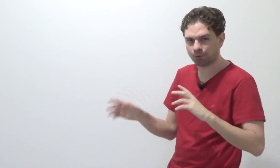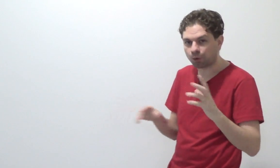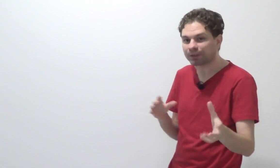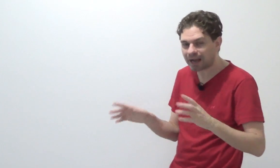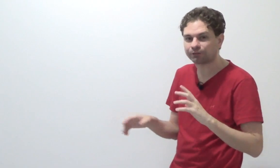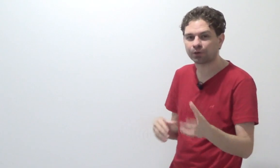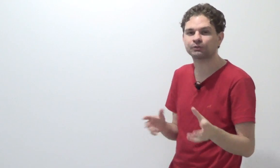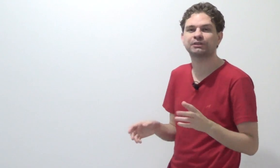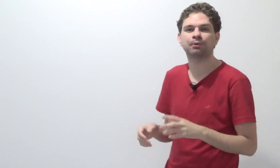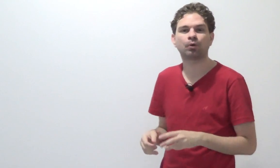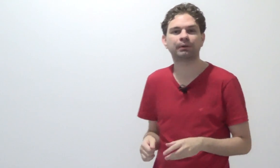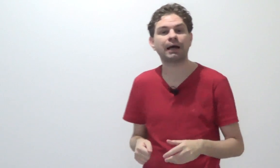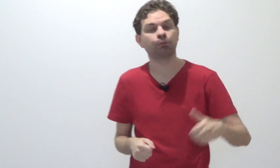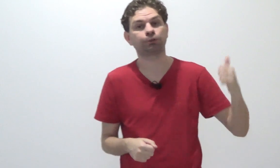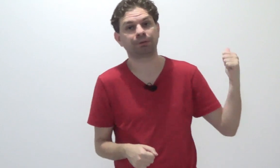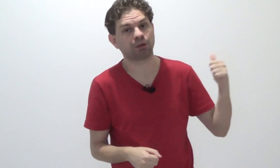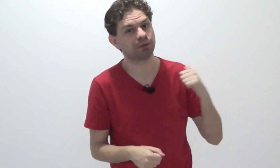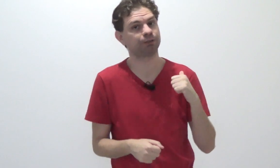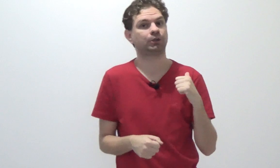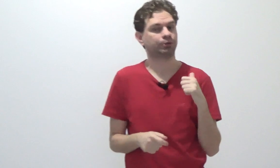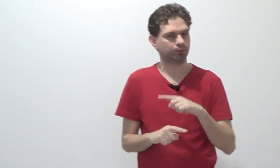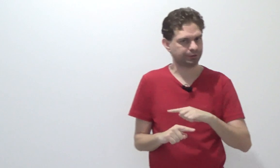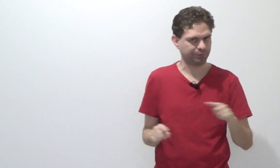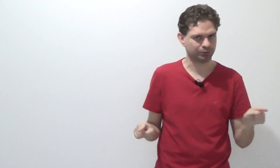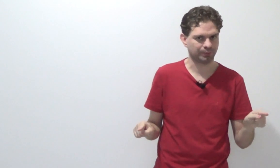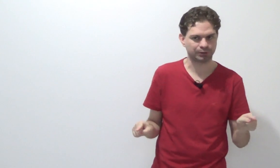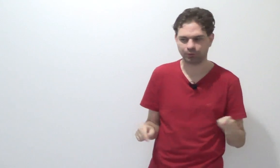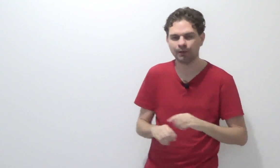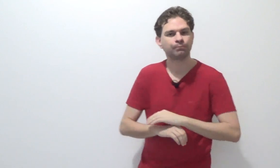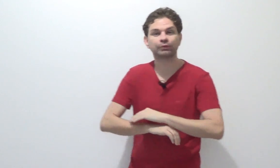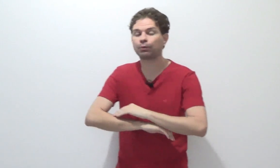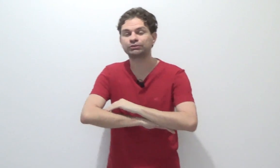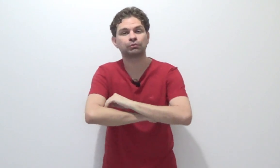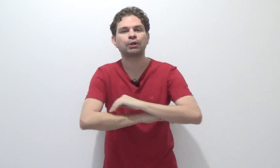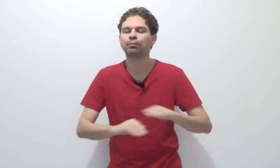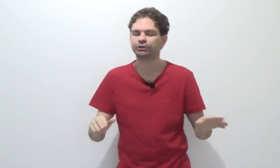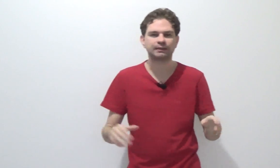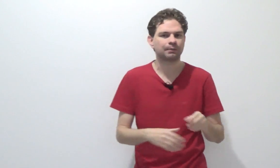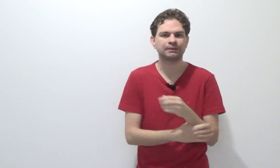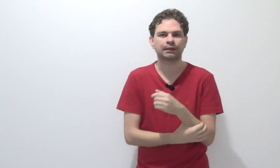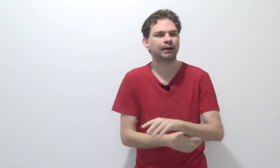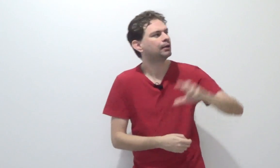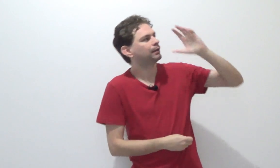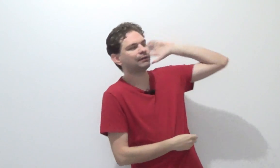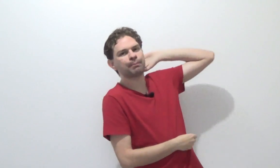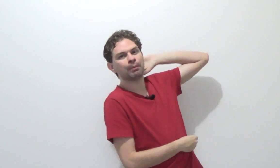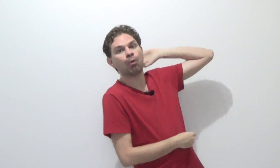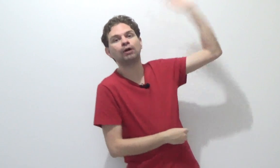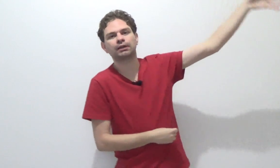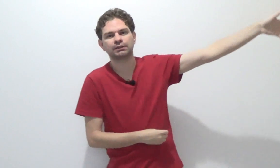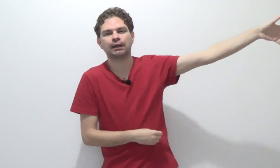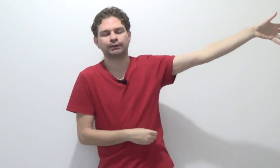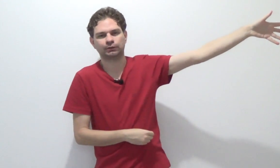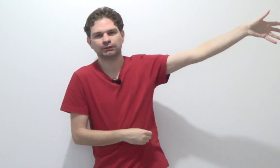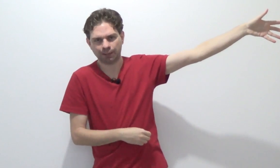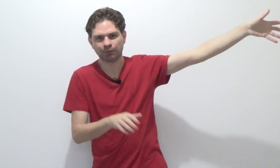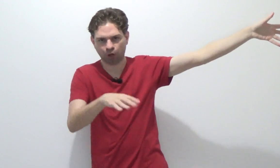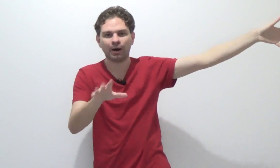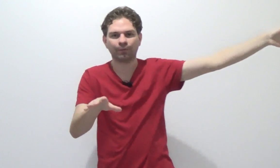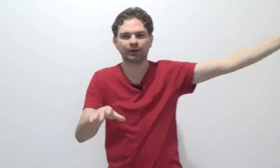meio complicada, o negócio vai ser meio complicado. O hospital da região, que não é difícil no Brasil, não tem condição nenhuma de receber esse cara, leva pra uma outra cidade. Sabe, é normal, né?